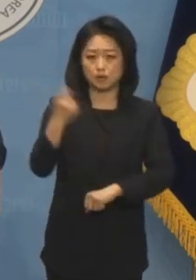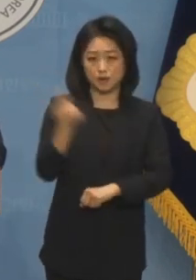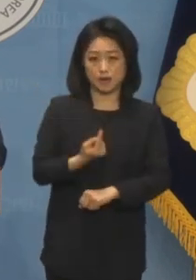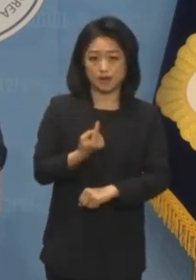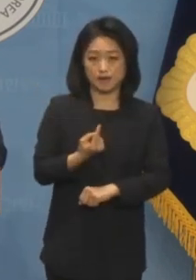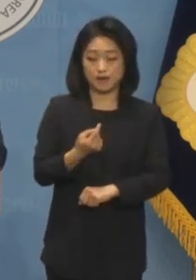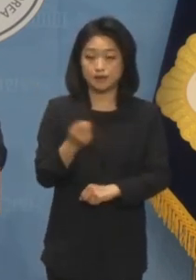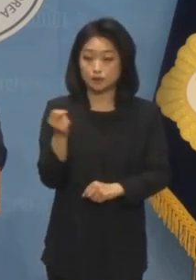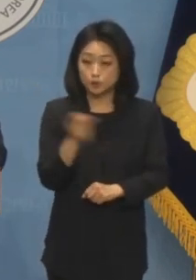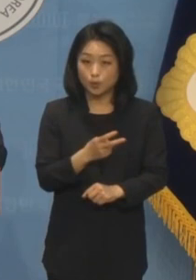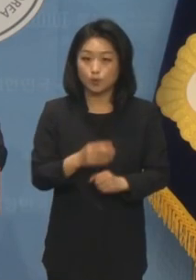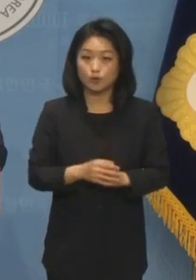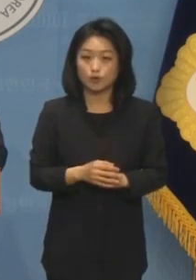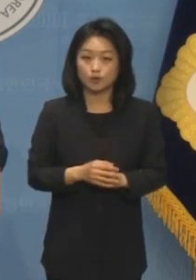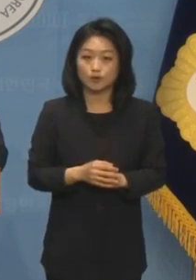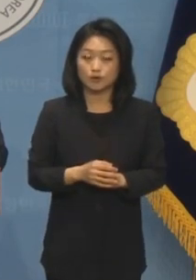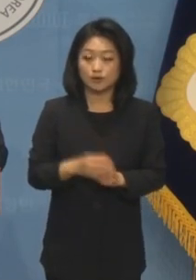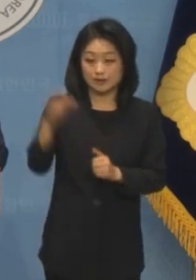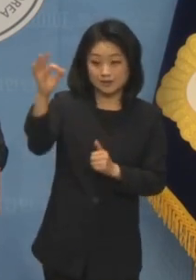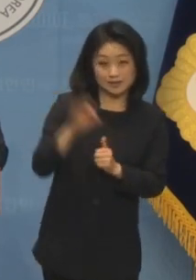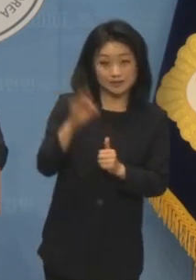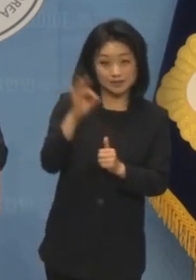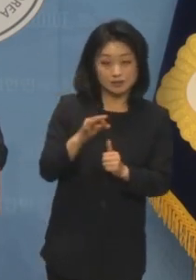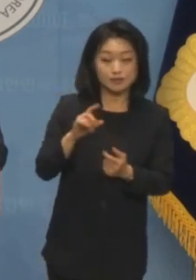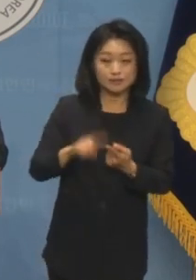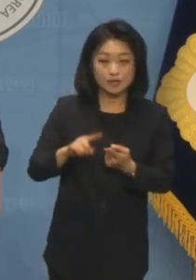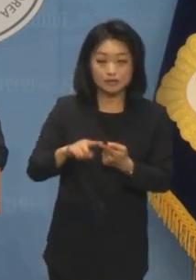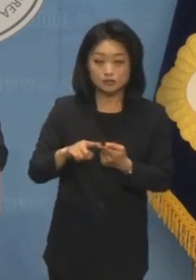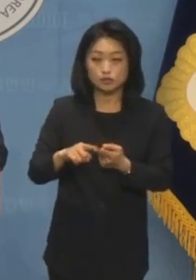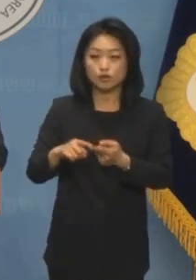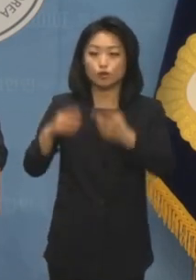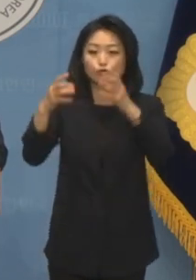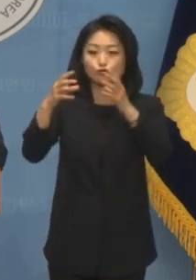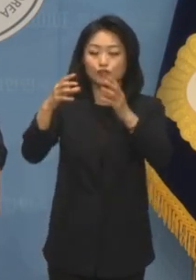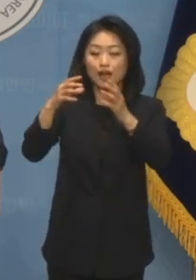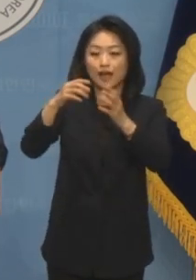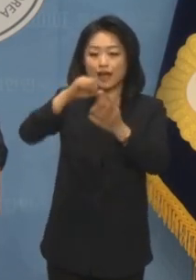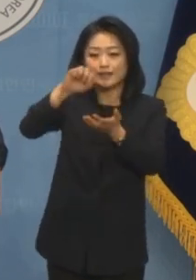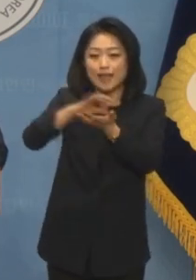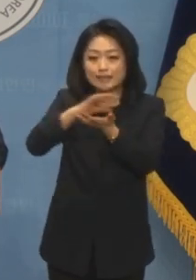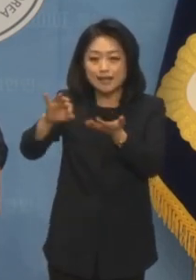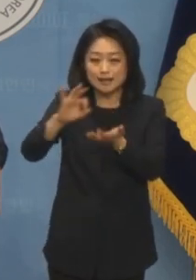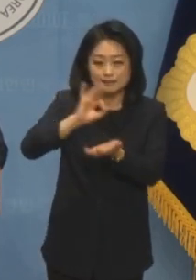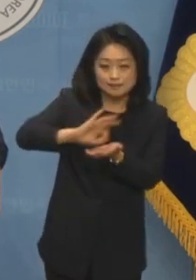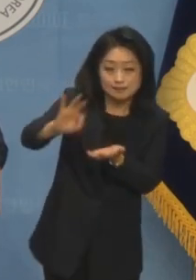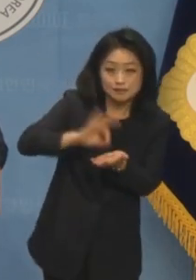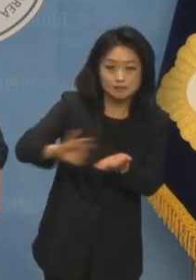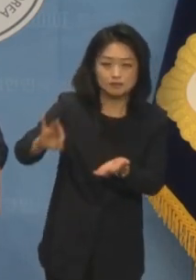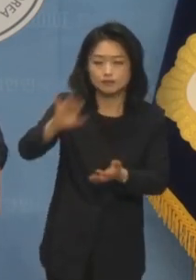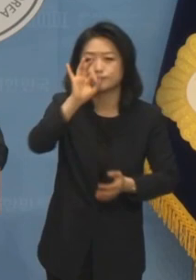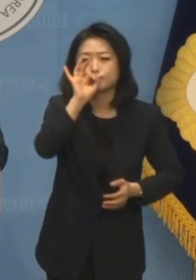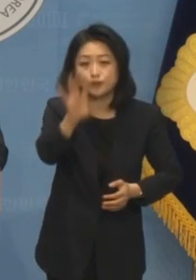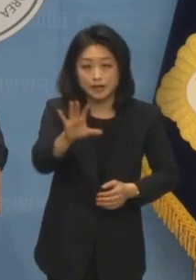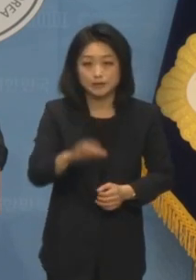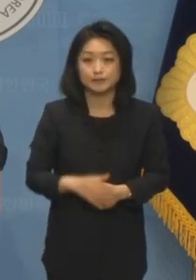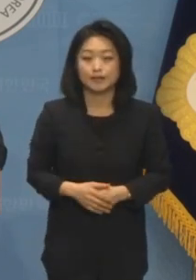나아가 지급보장의 문제는 국고보장 명문화와 같은 한낱 글자로 해결하겠다는 것은 기만입니다.